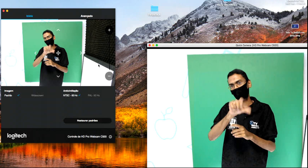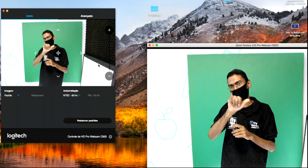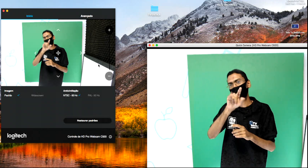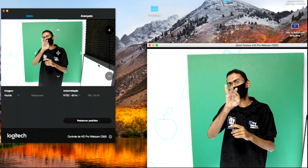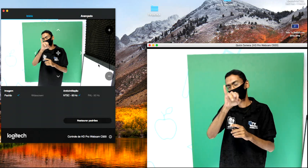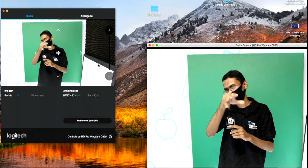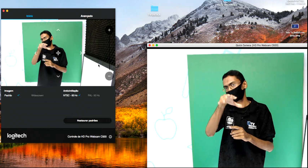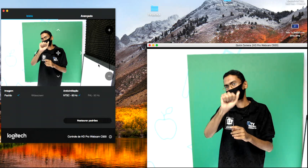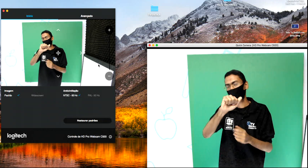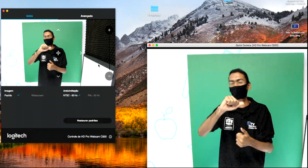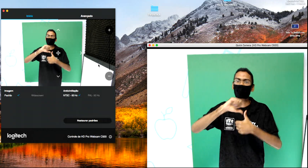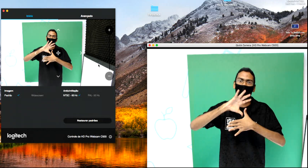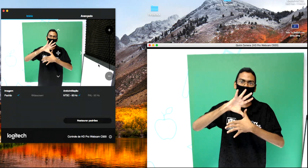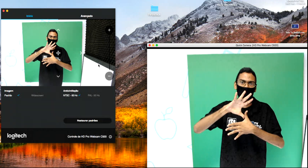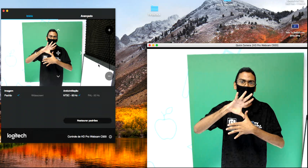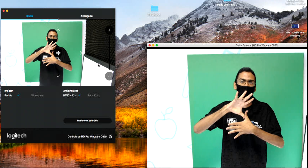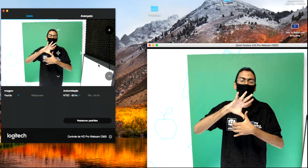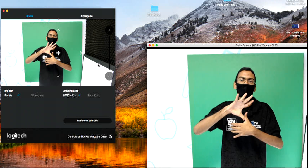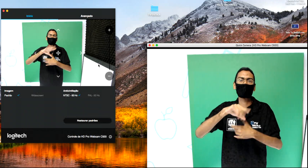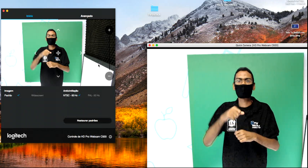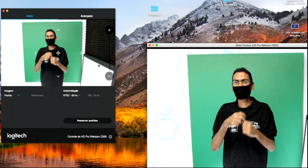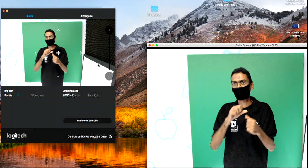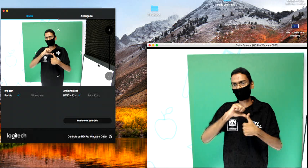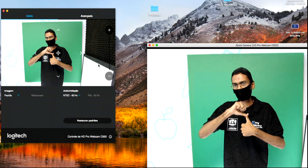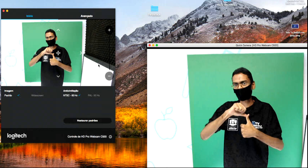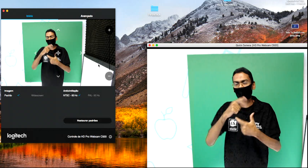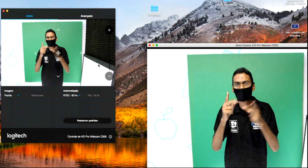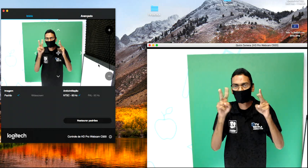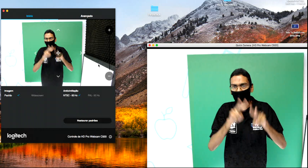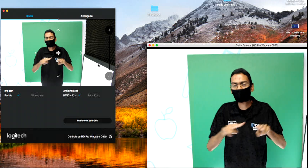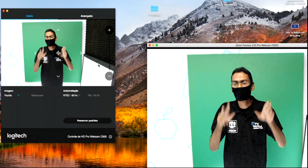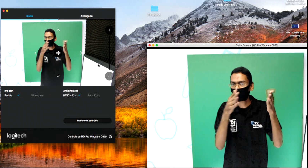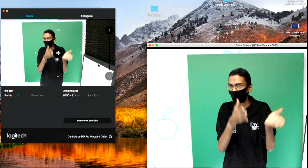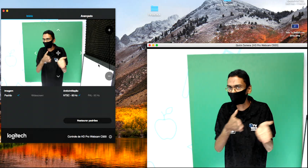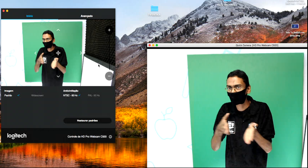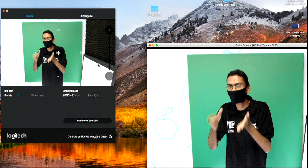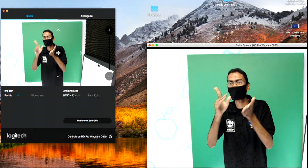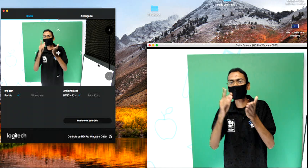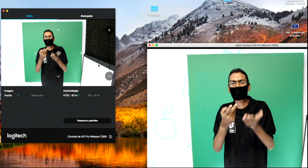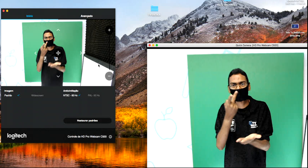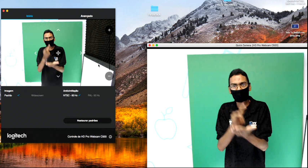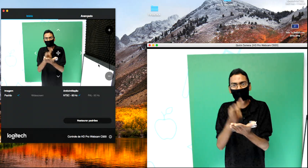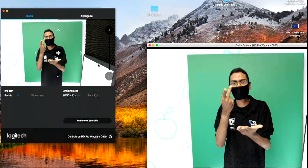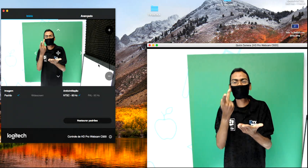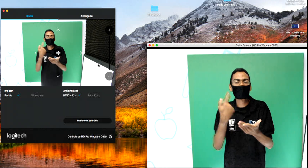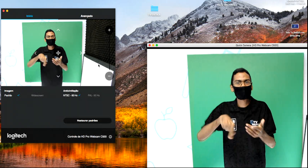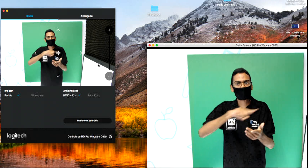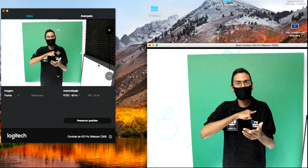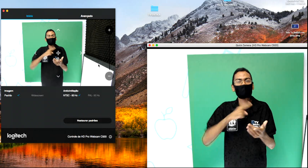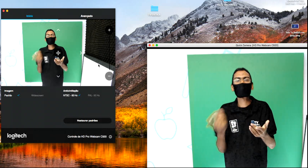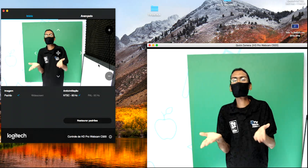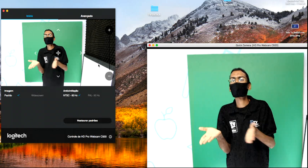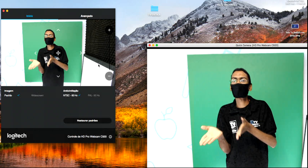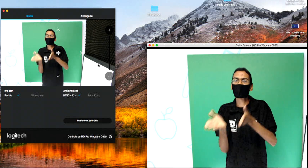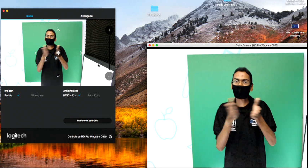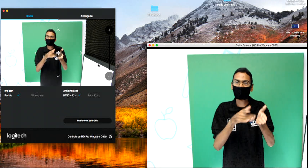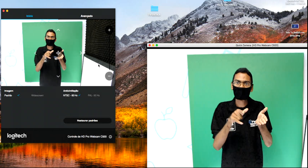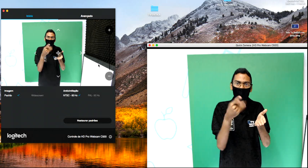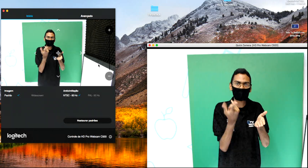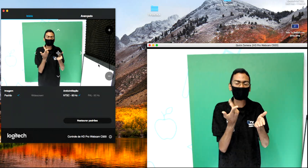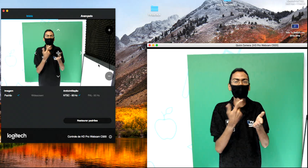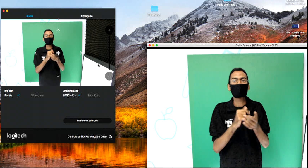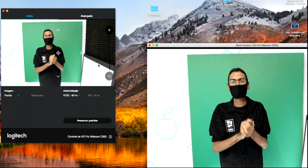quando falamos desse tempo histórico, de toda essa linha, de todos esses acontecimentos, a gente vai se voltar agora para a